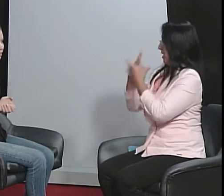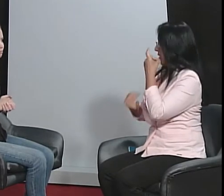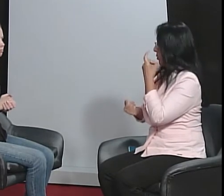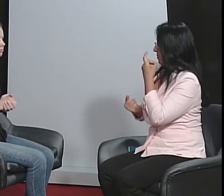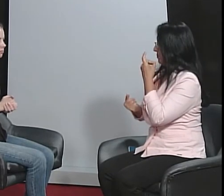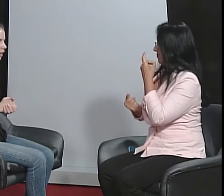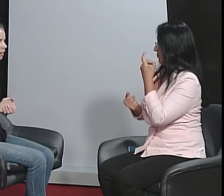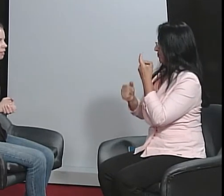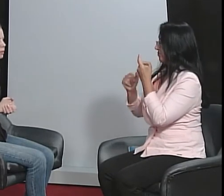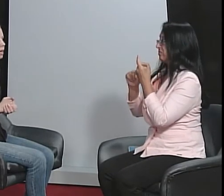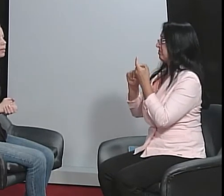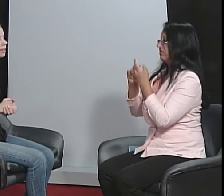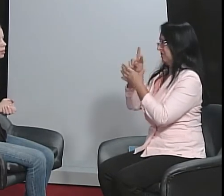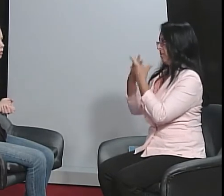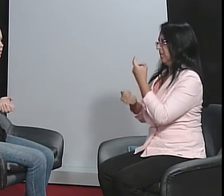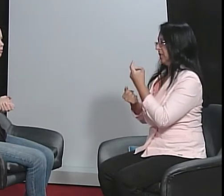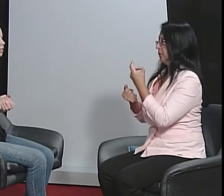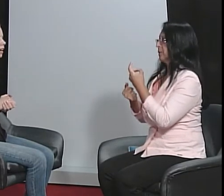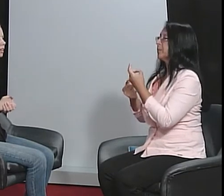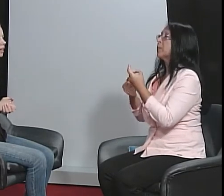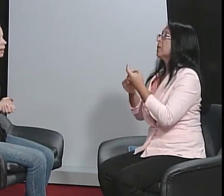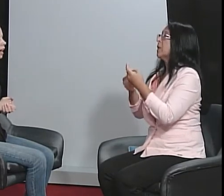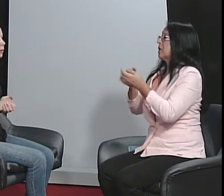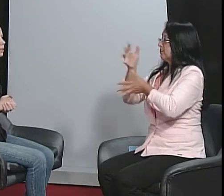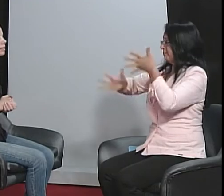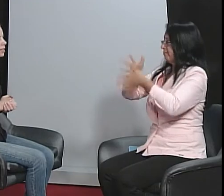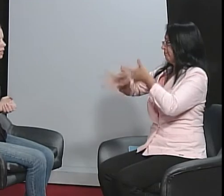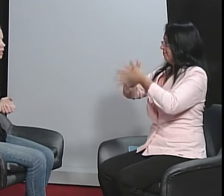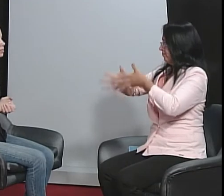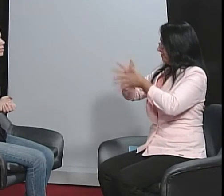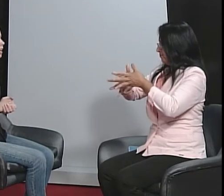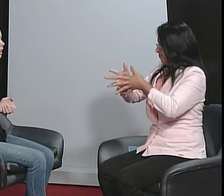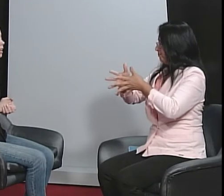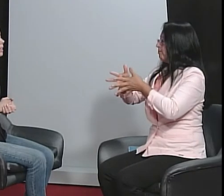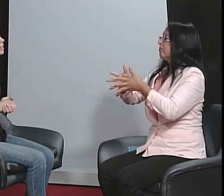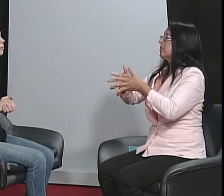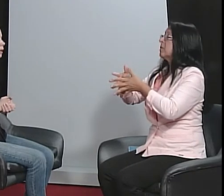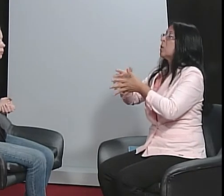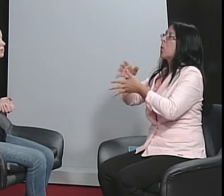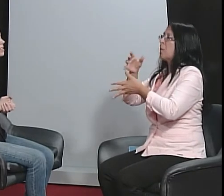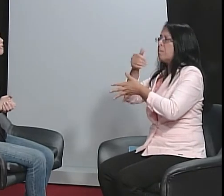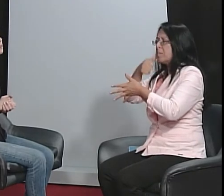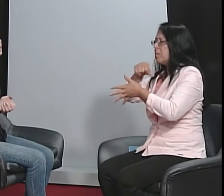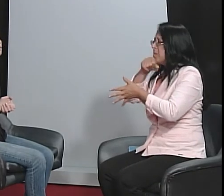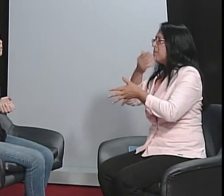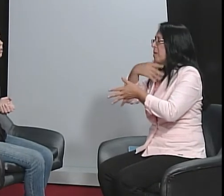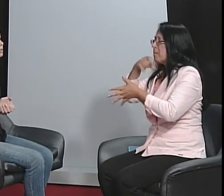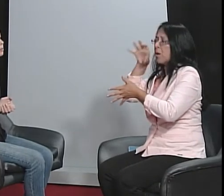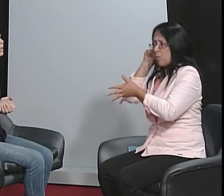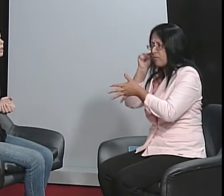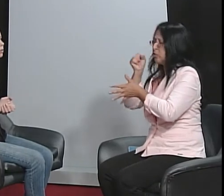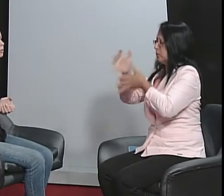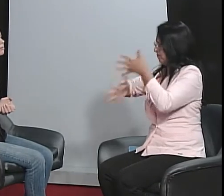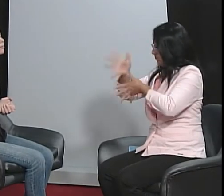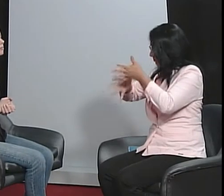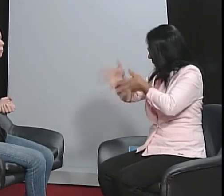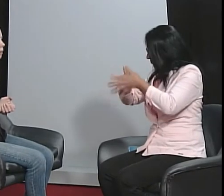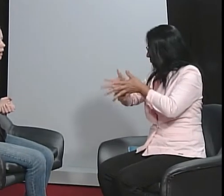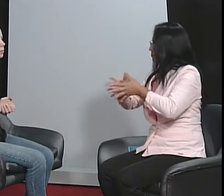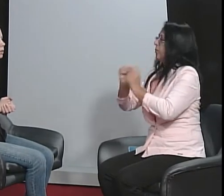a família é bilíngue, então vai aprendendo, né? E também, se a família for bilíngue, pai, mãe,